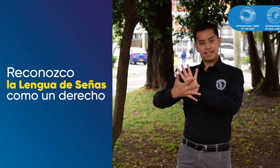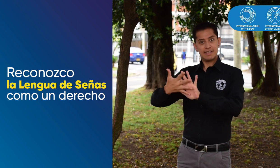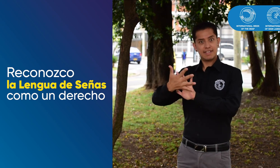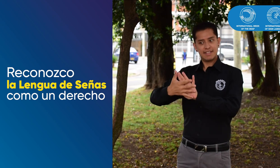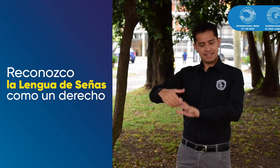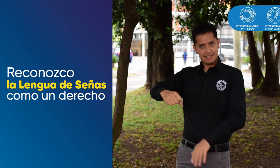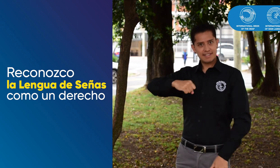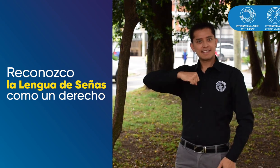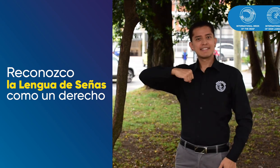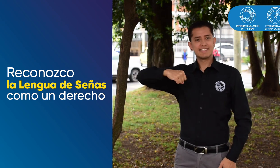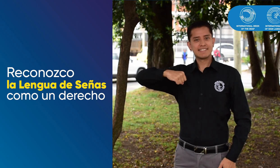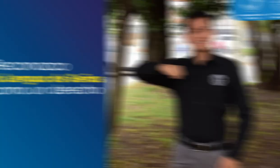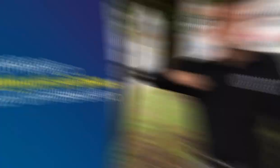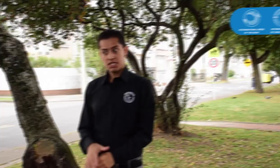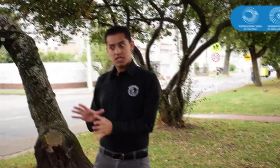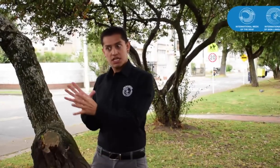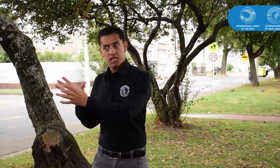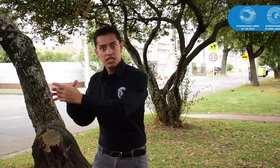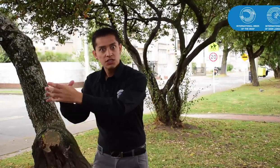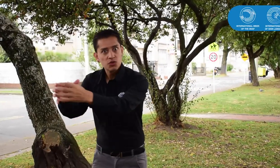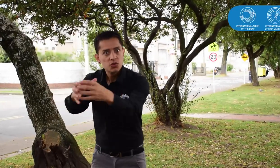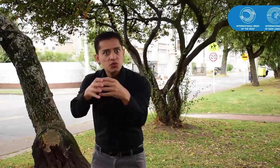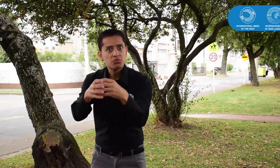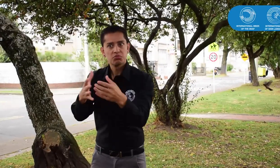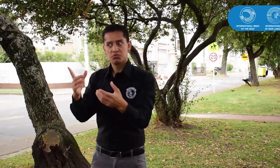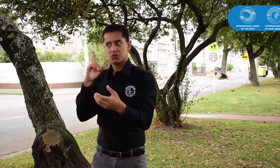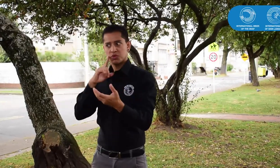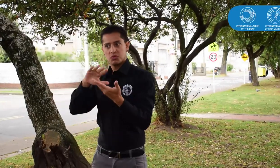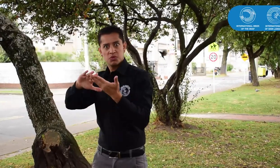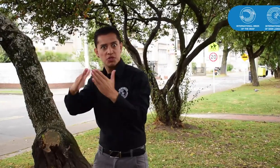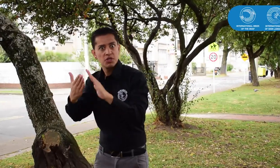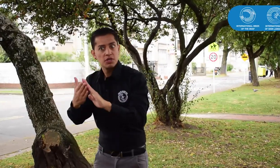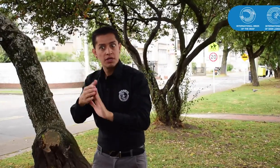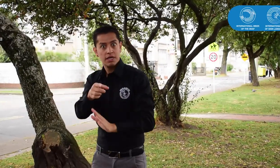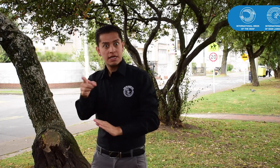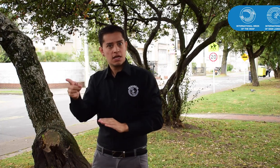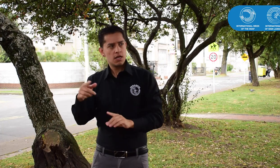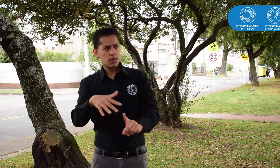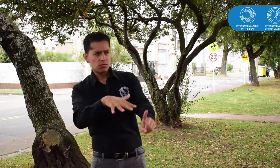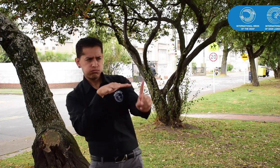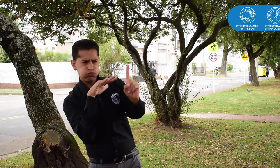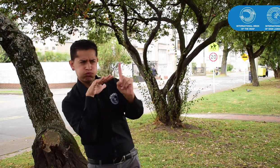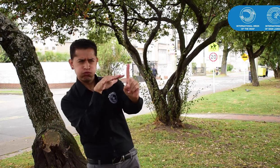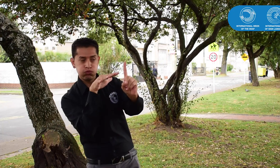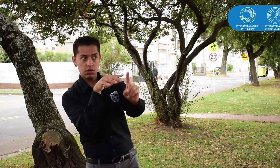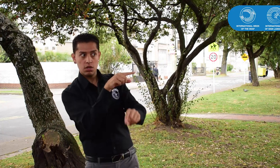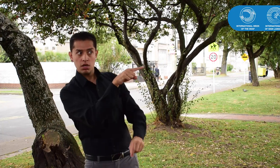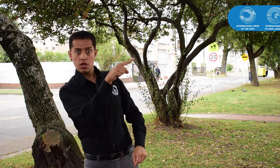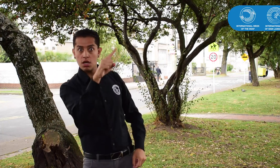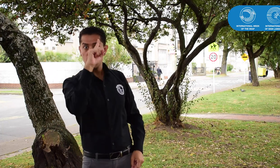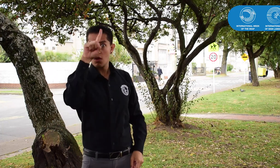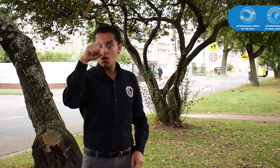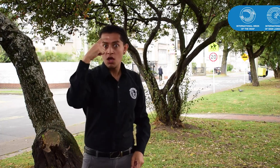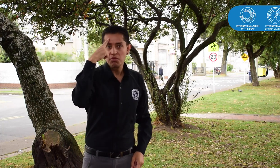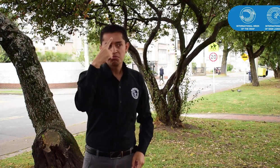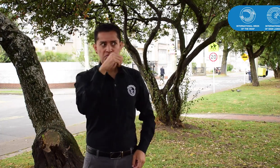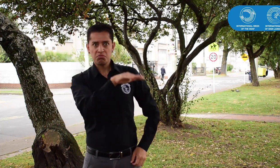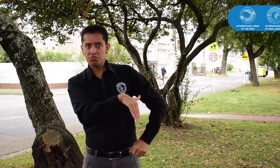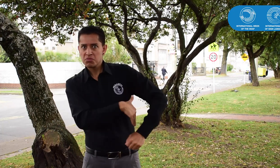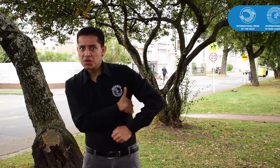señas como un derecho. Teniéndolo anterior en mente, las asociaciones y comunidad sorda pueden hacer incidencia ante